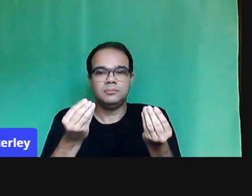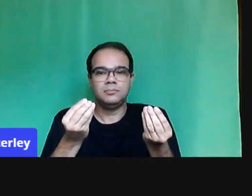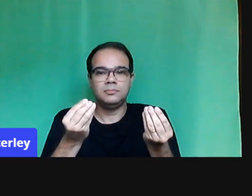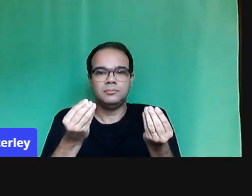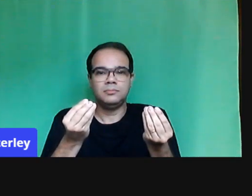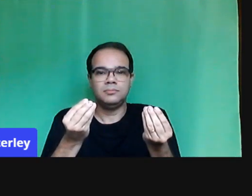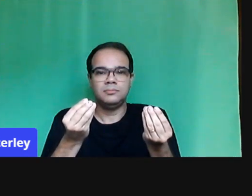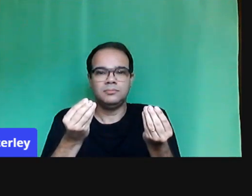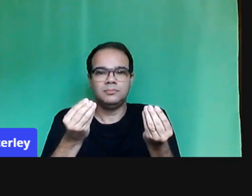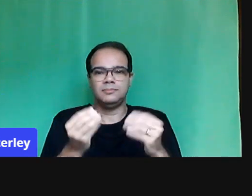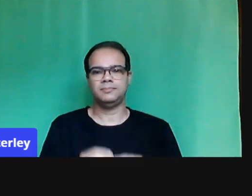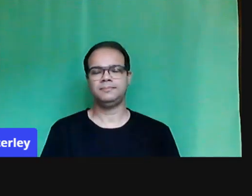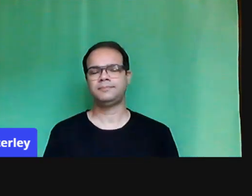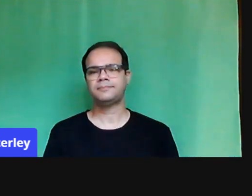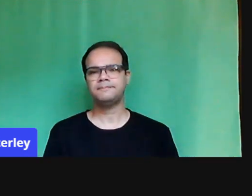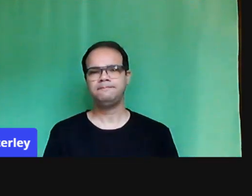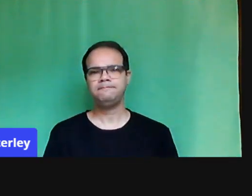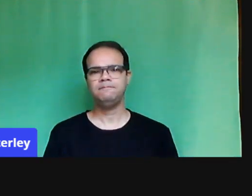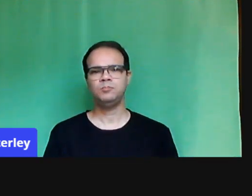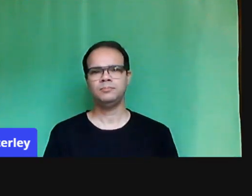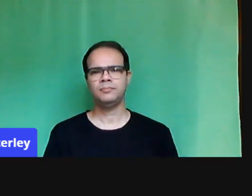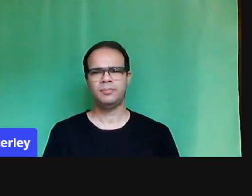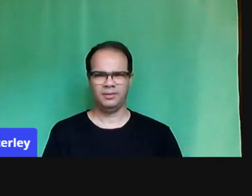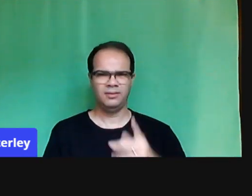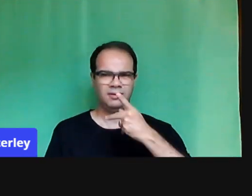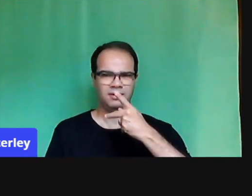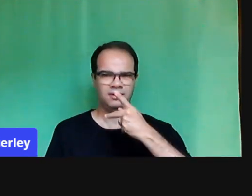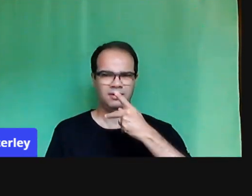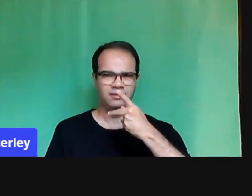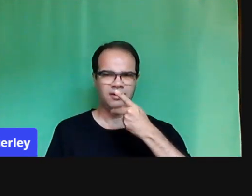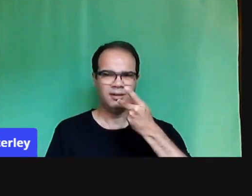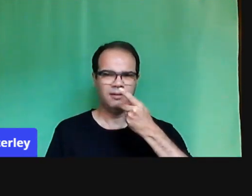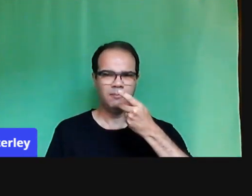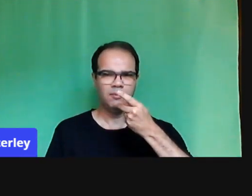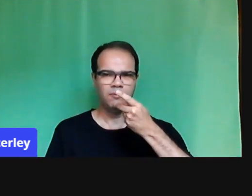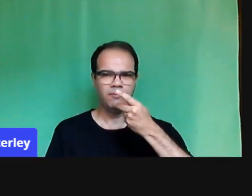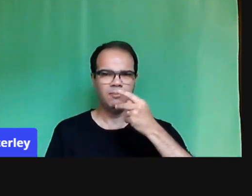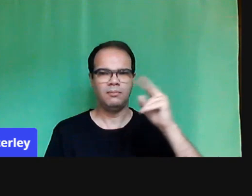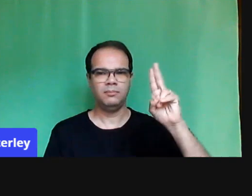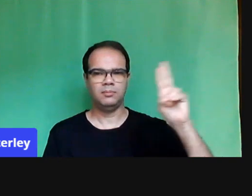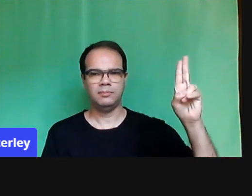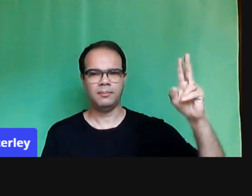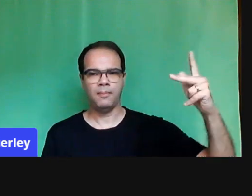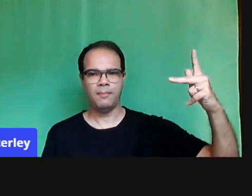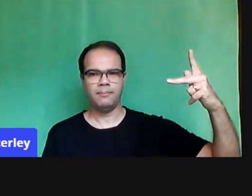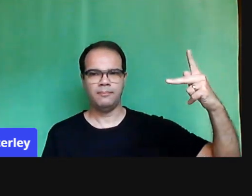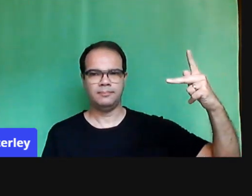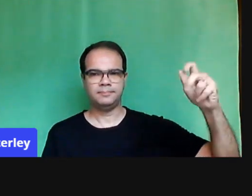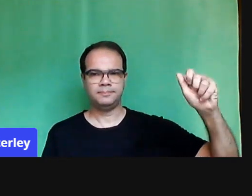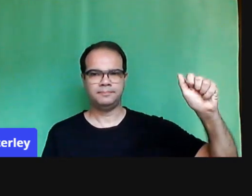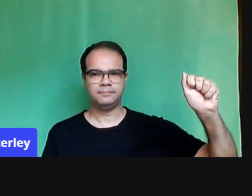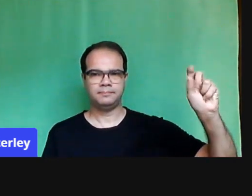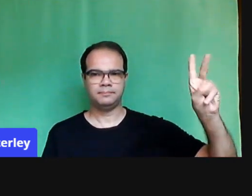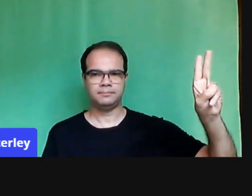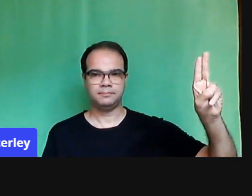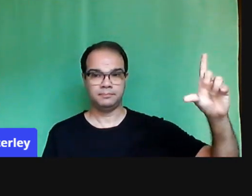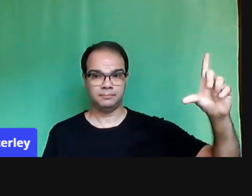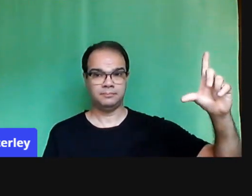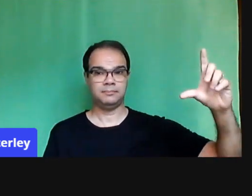eu falei logo no início da nossa conversa, Paulo Freire, Paulo Freire, ele traz um verbo,